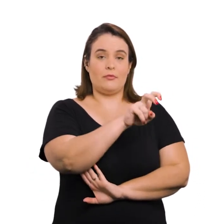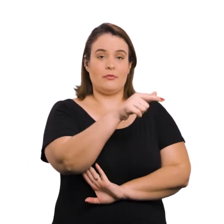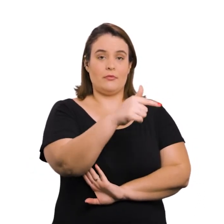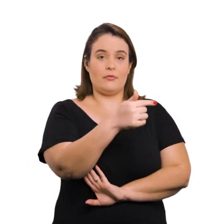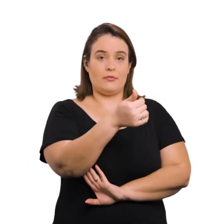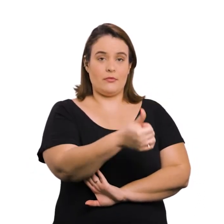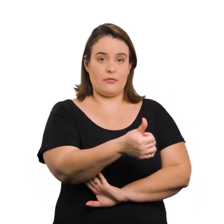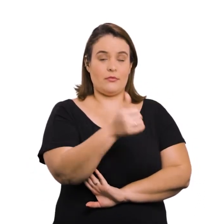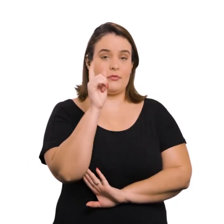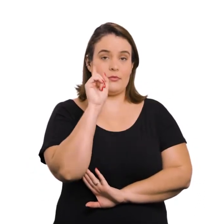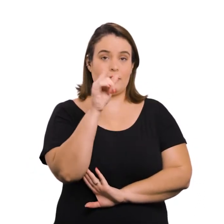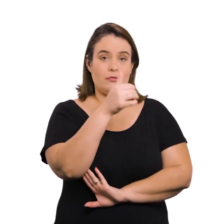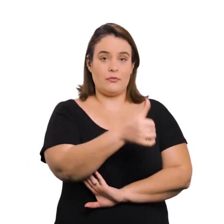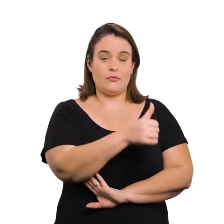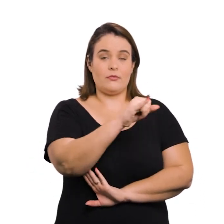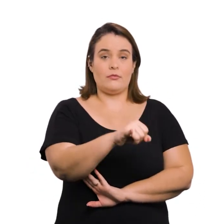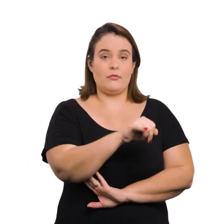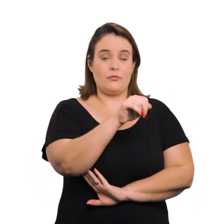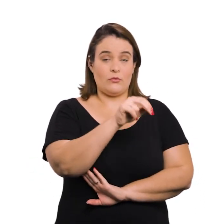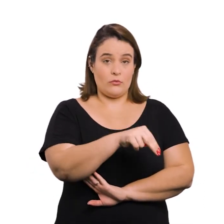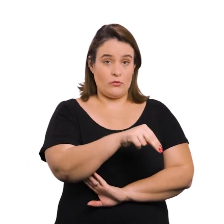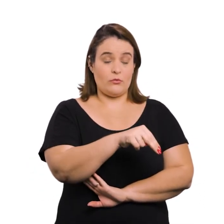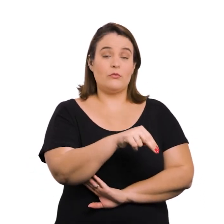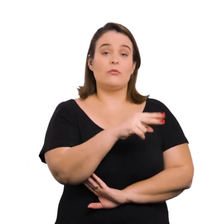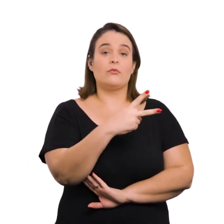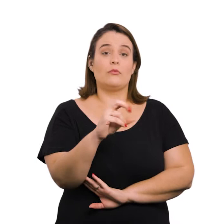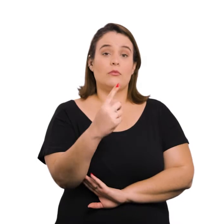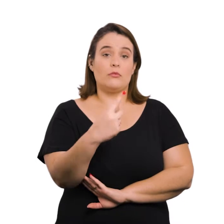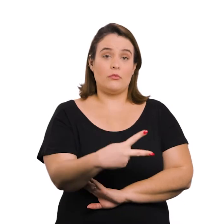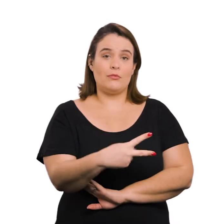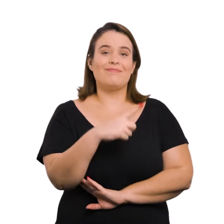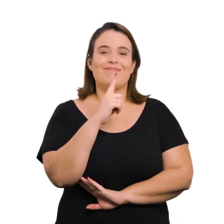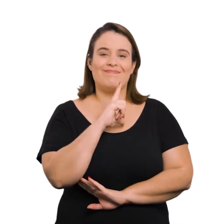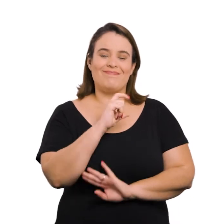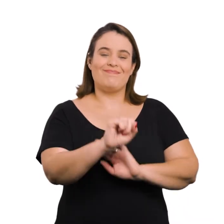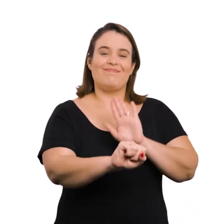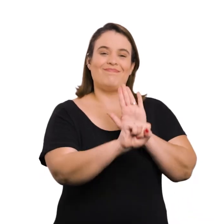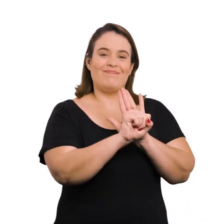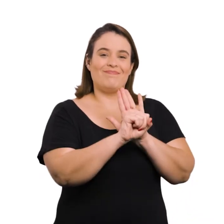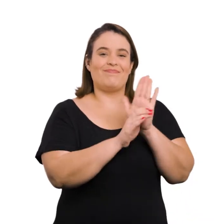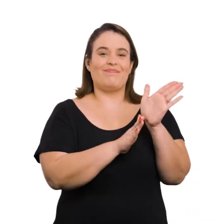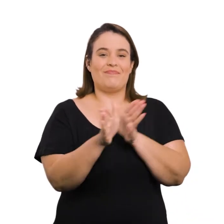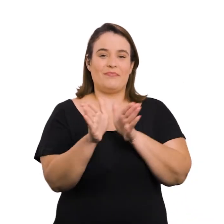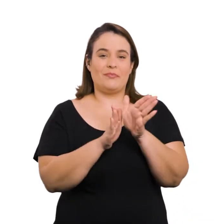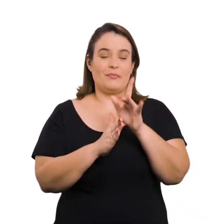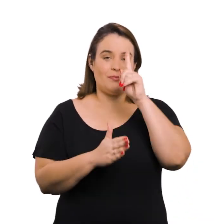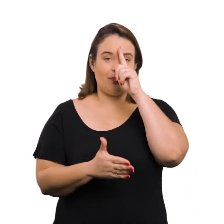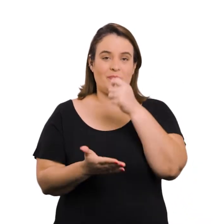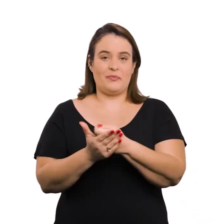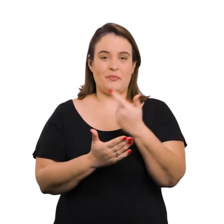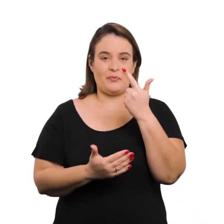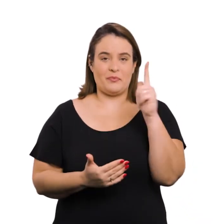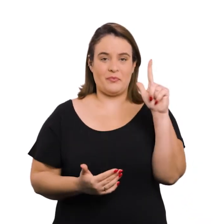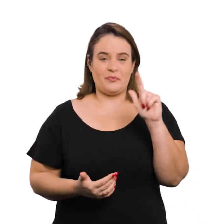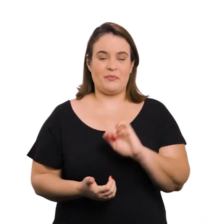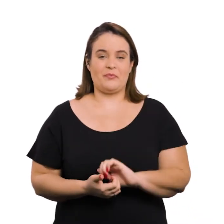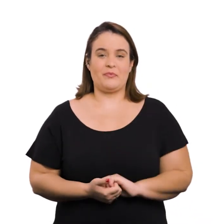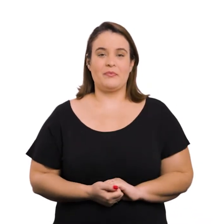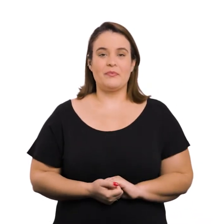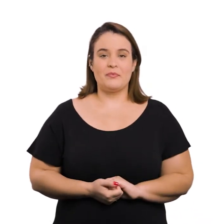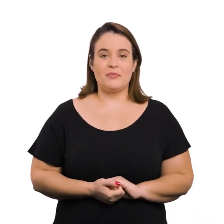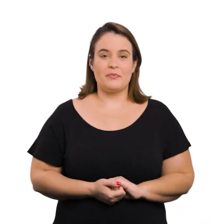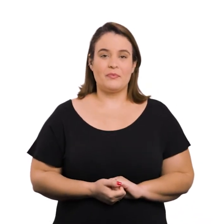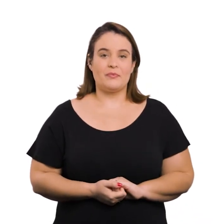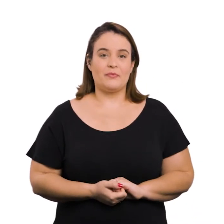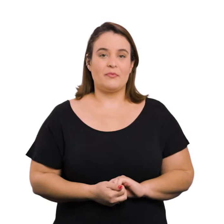.576, de 6 de junho de 2012. Institui o Selo de Acessibilidade e determina outras